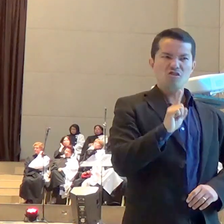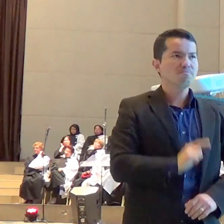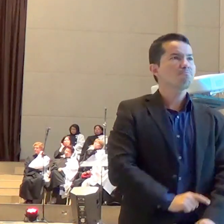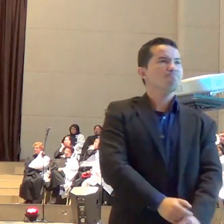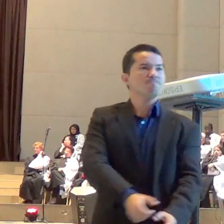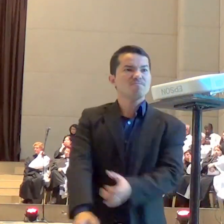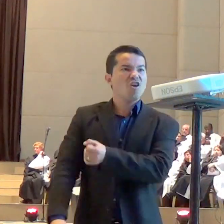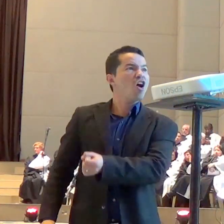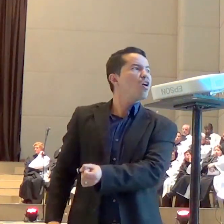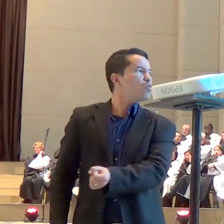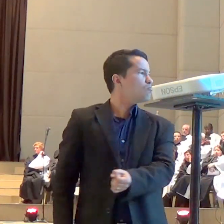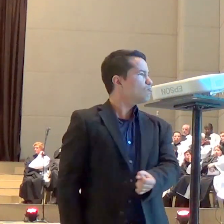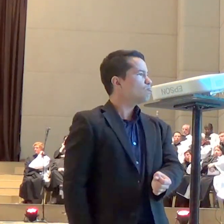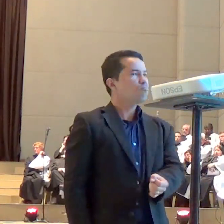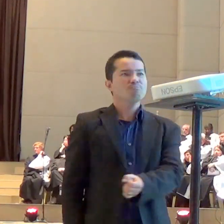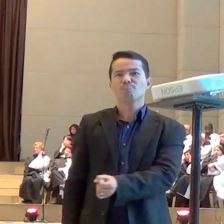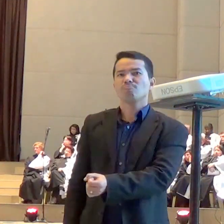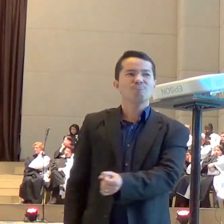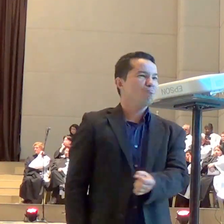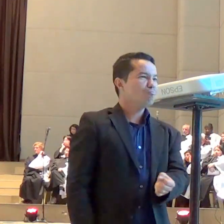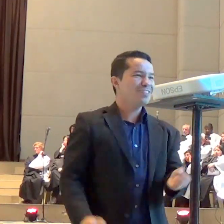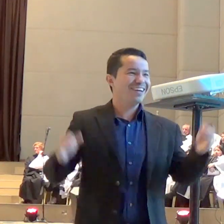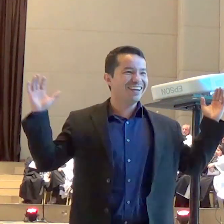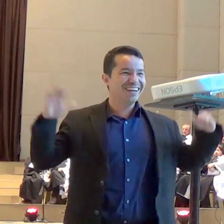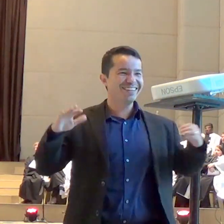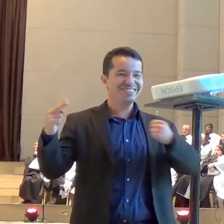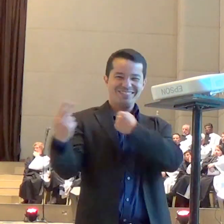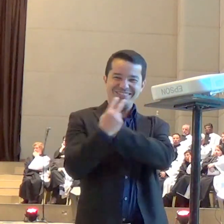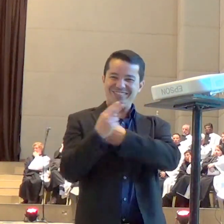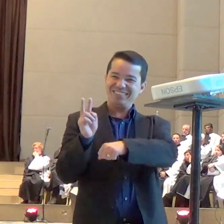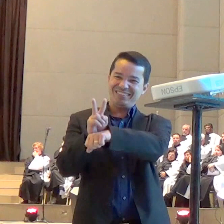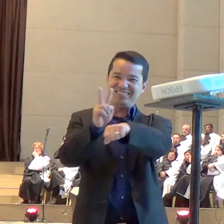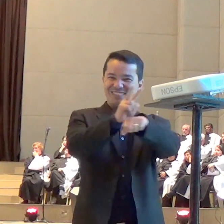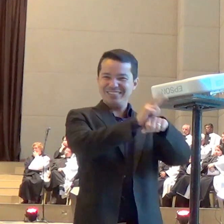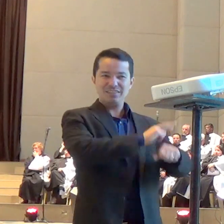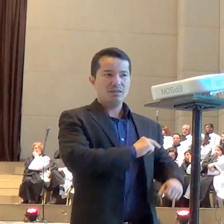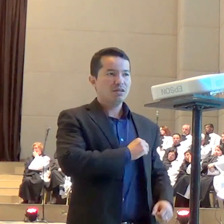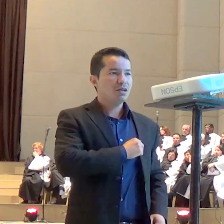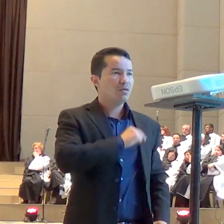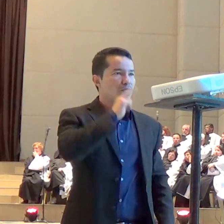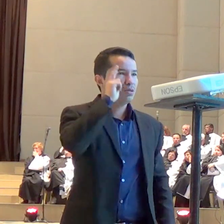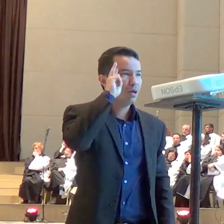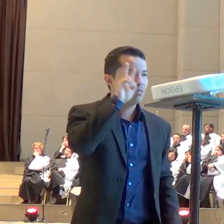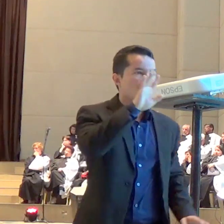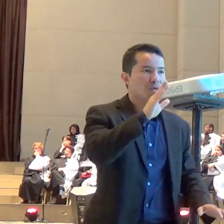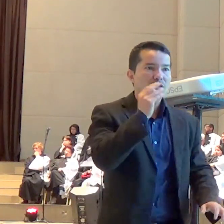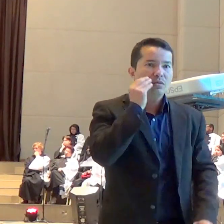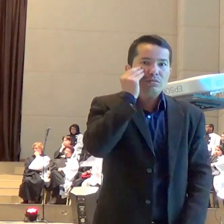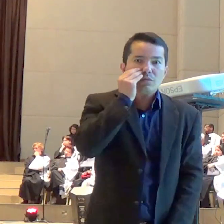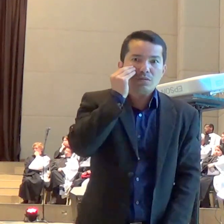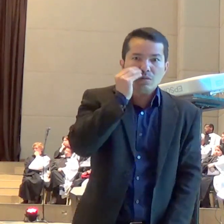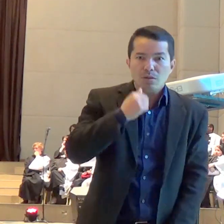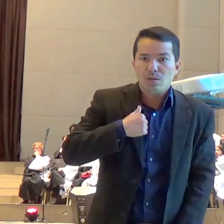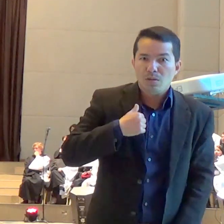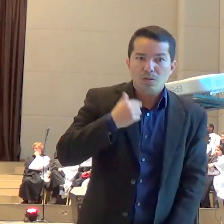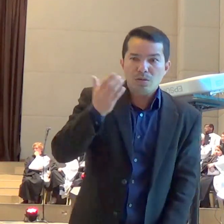eu me lembro de uma vez já contei isso para vocês primeira vez que estava lidando sozinho com uma pessoa